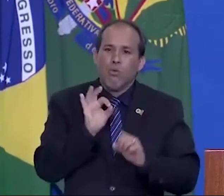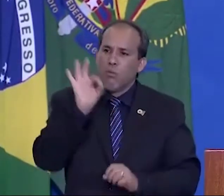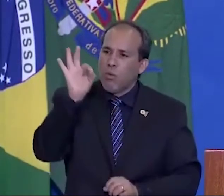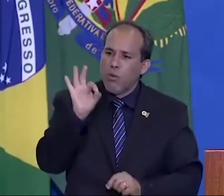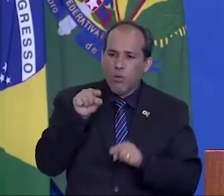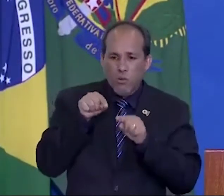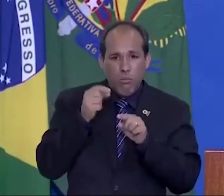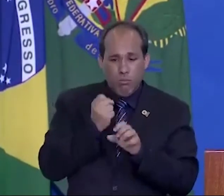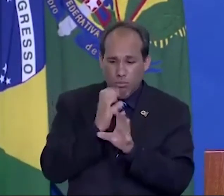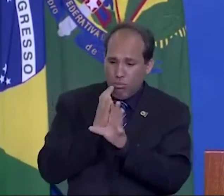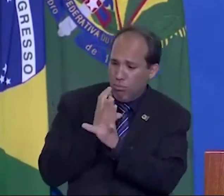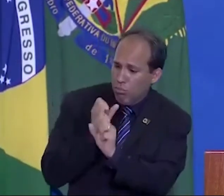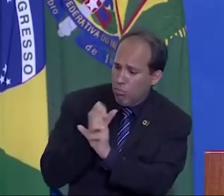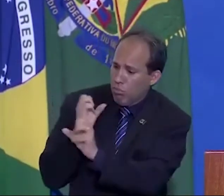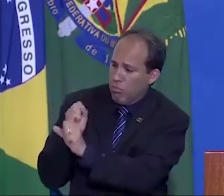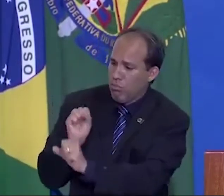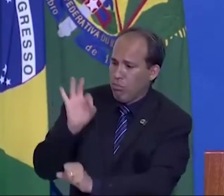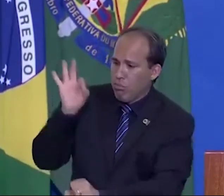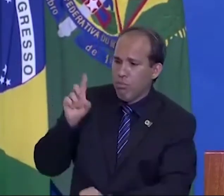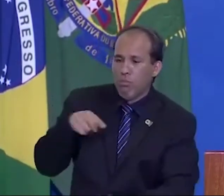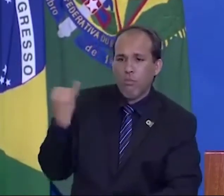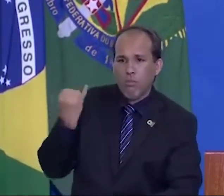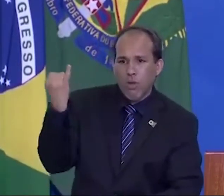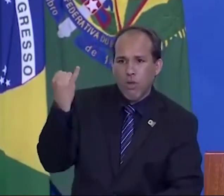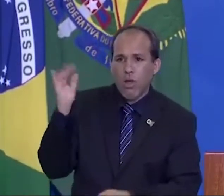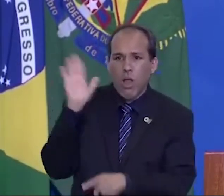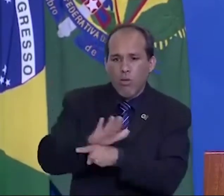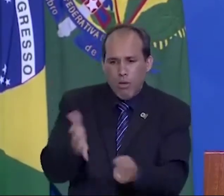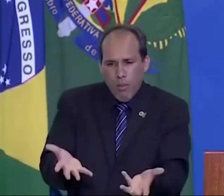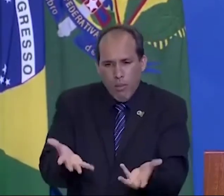são importantes. Eles aquecem a economia.